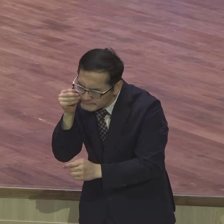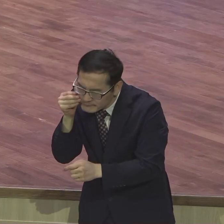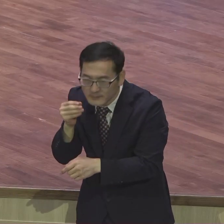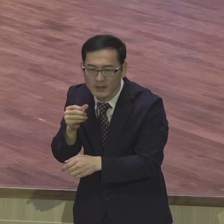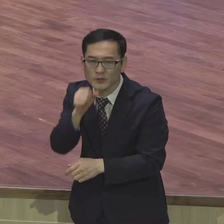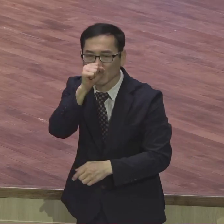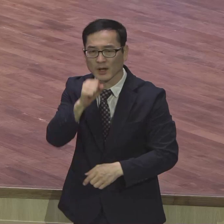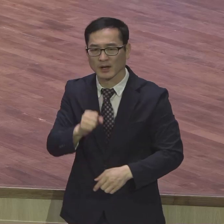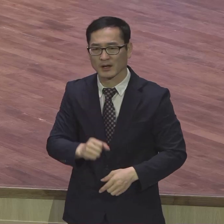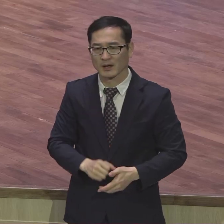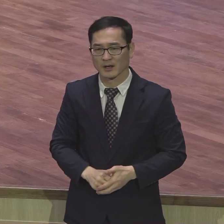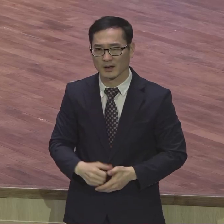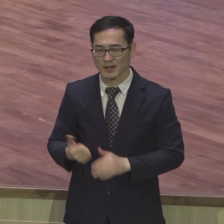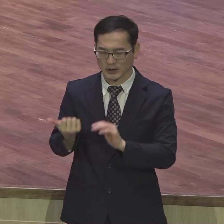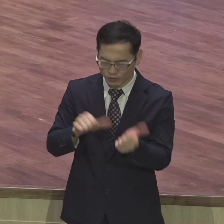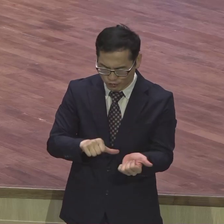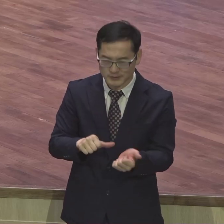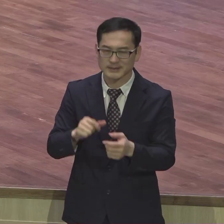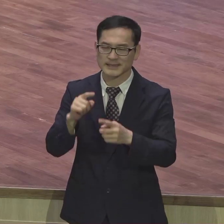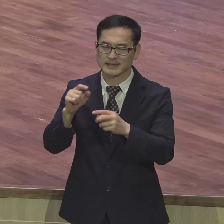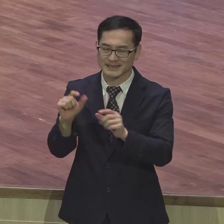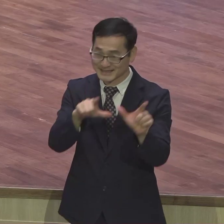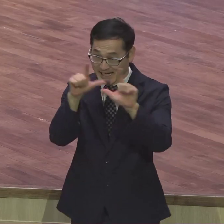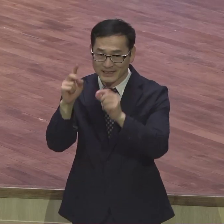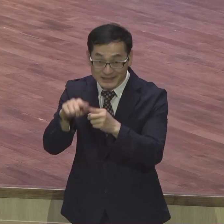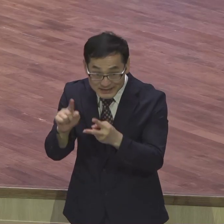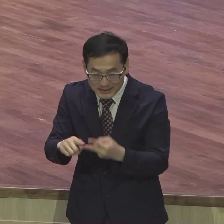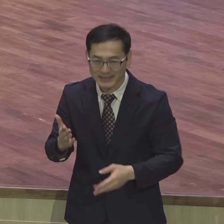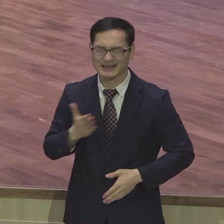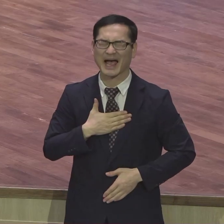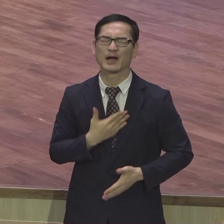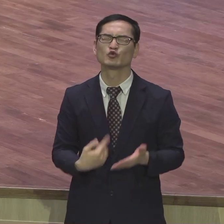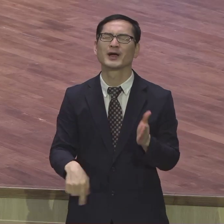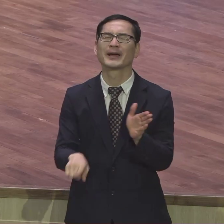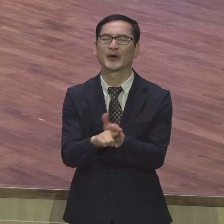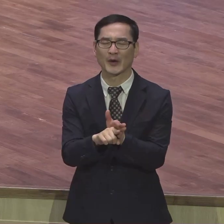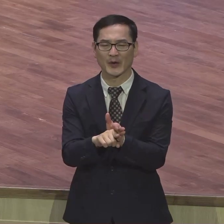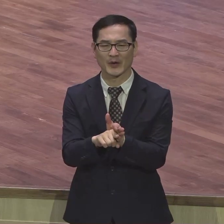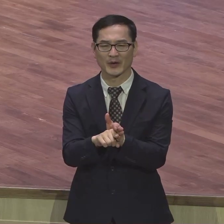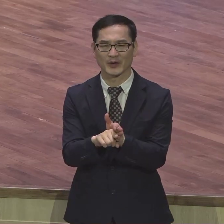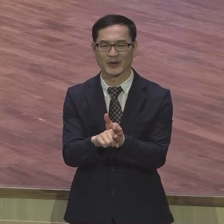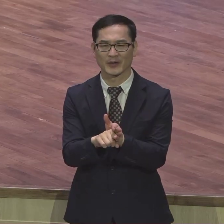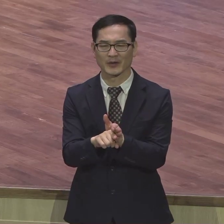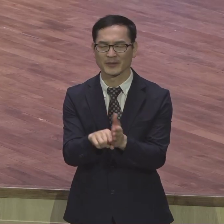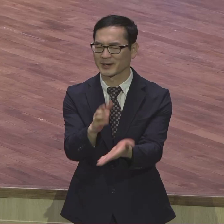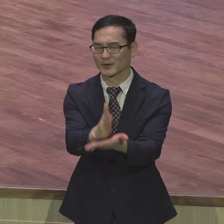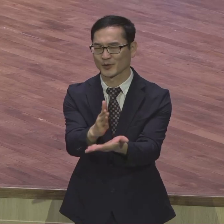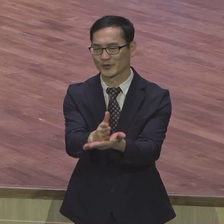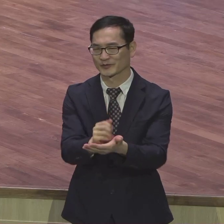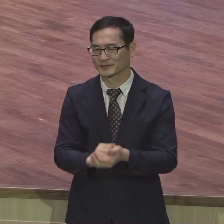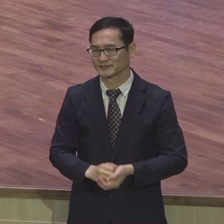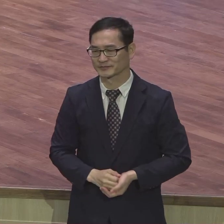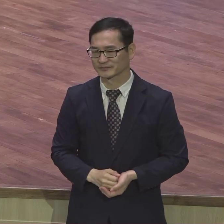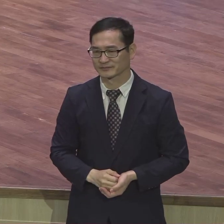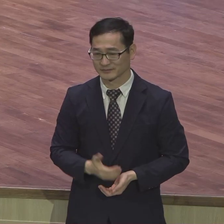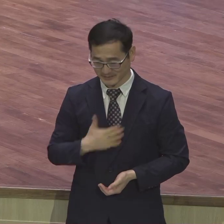사나 나를 위하여 그래 사는 게 엄청 피곤합니다 외롭습니다 고달픕니다